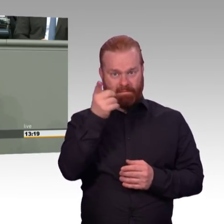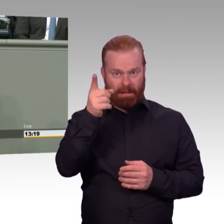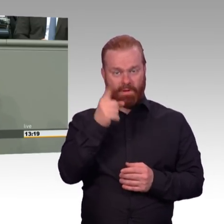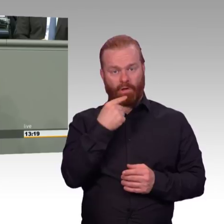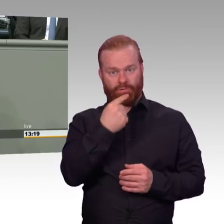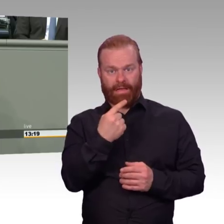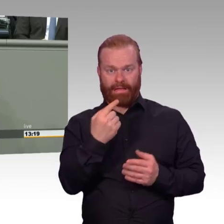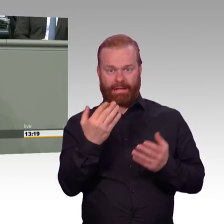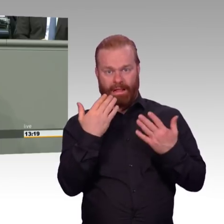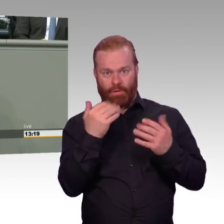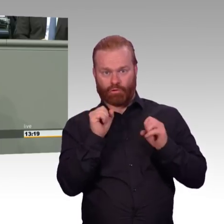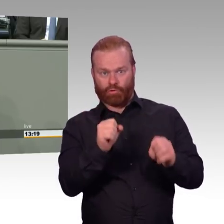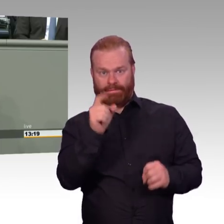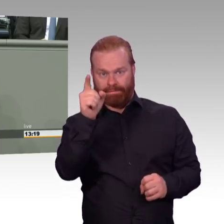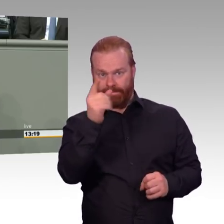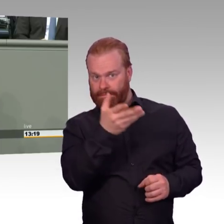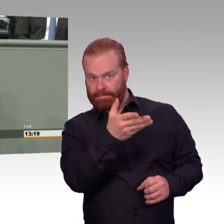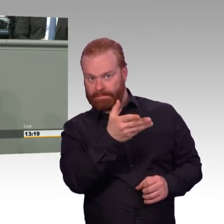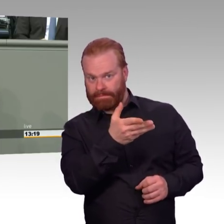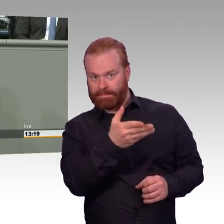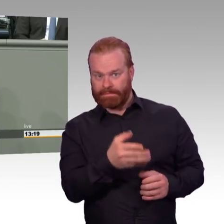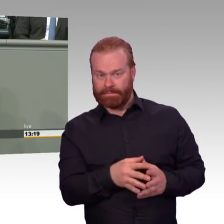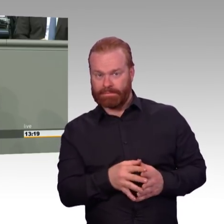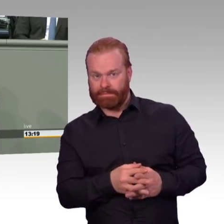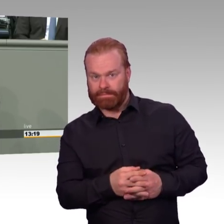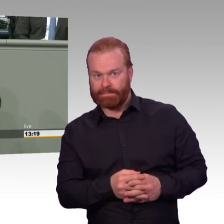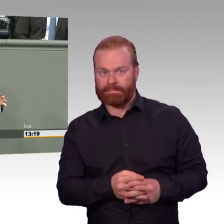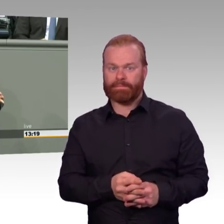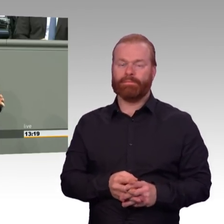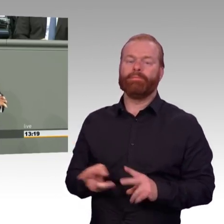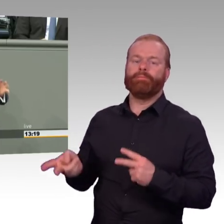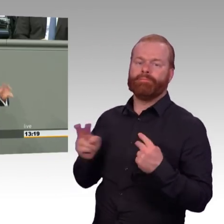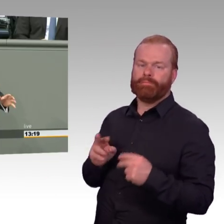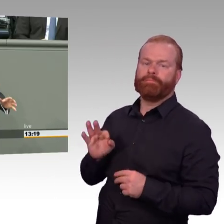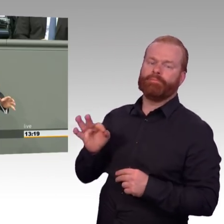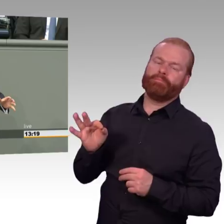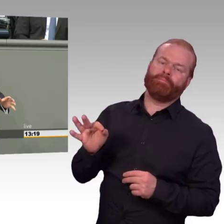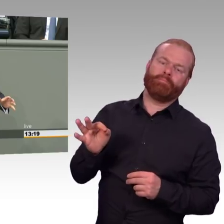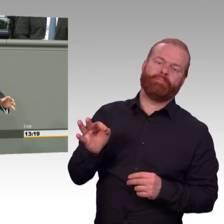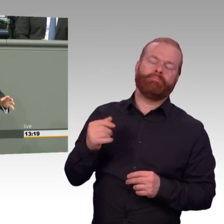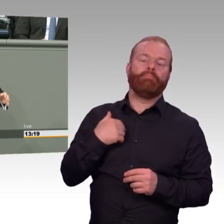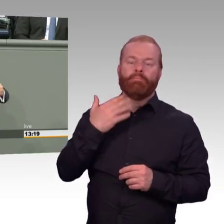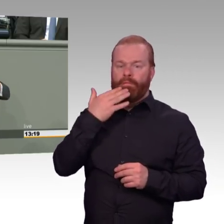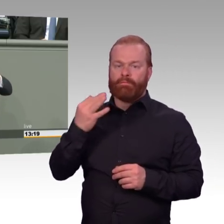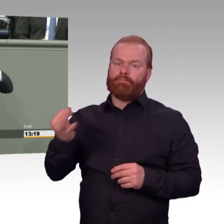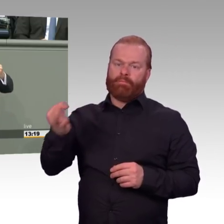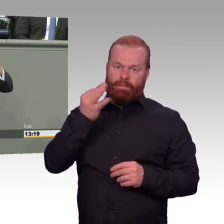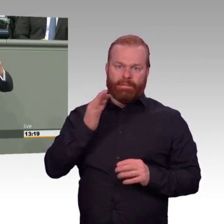ich. Ich habe nämlich gesagt, 0,000284 bei sofortiger Abschaltung aller Kohlekraftwerke. Das heißt, diese